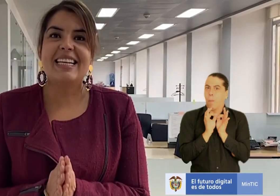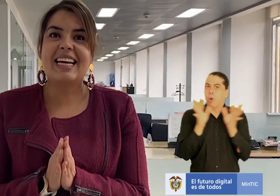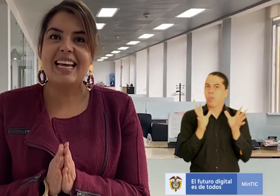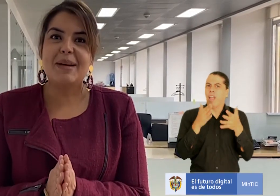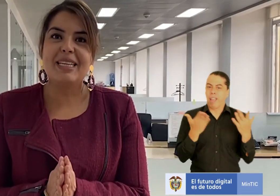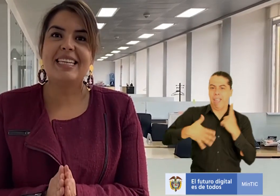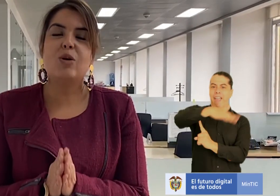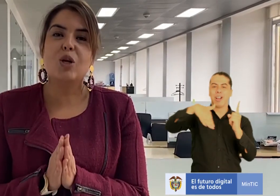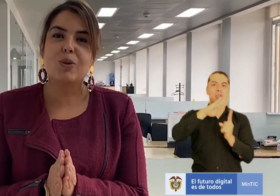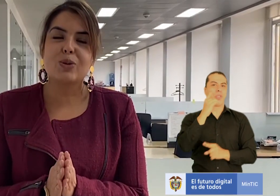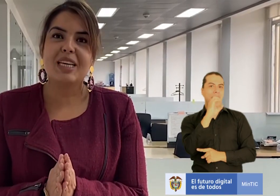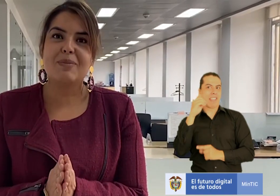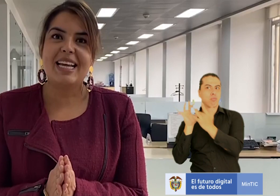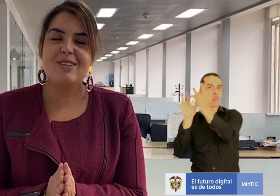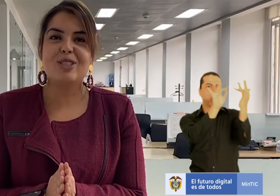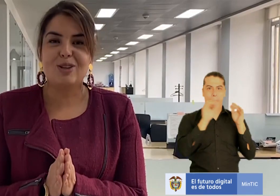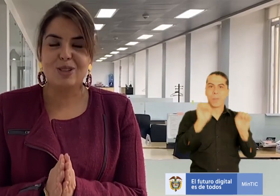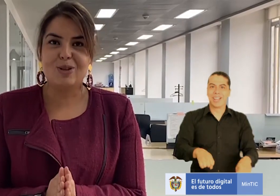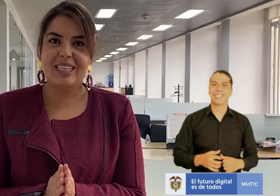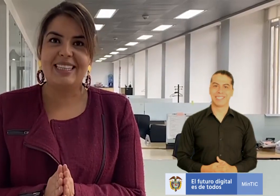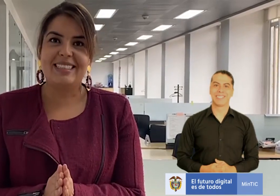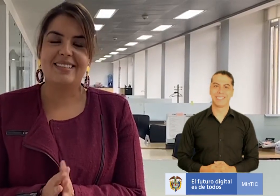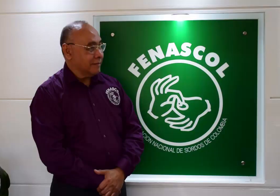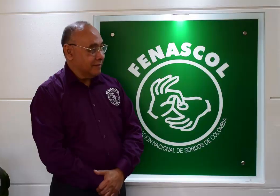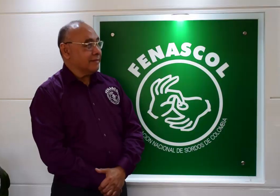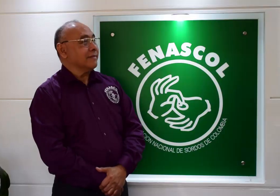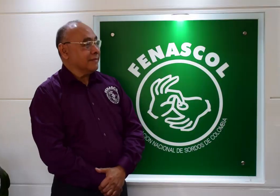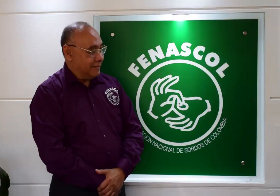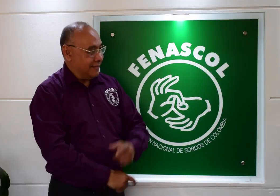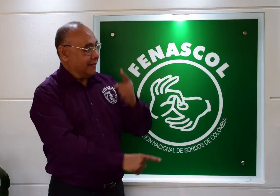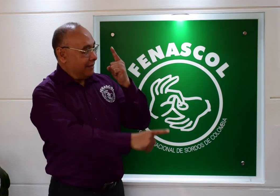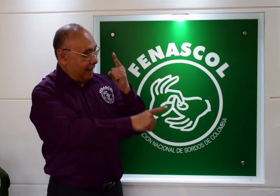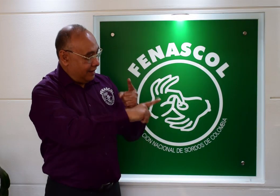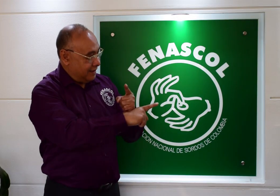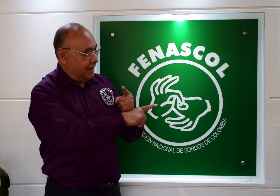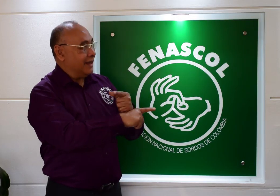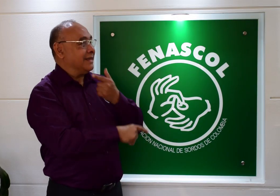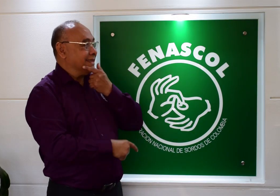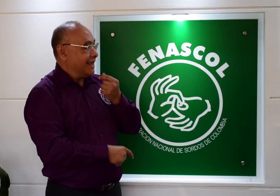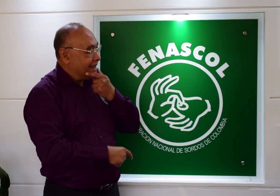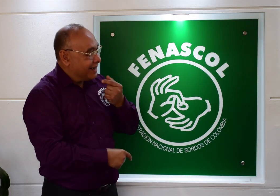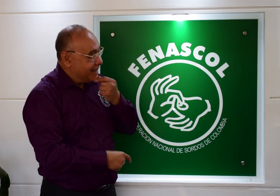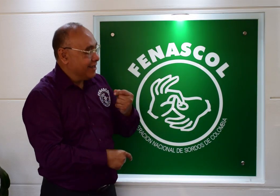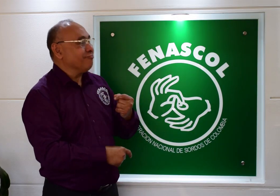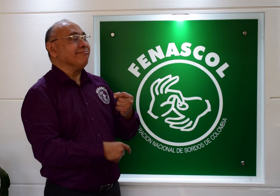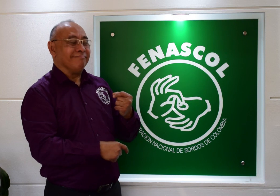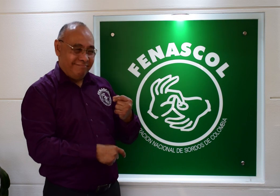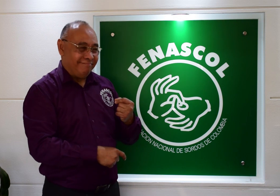claramente una oportunidad para ellos en los entornos digitales. Así es, Helga. Este